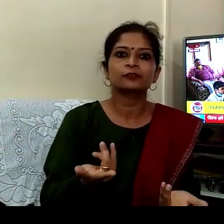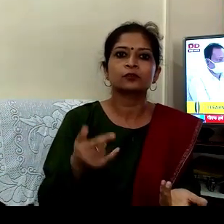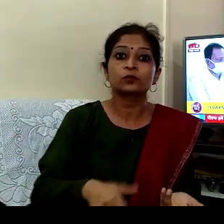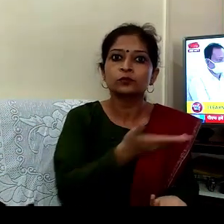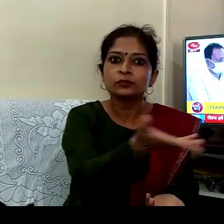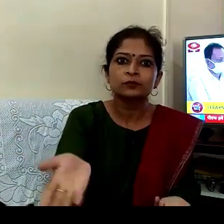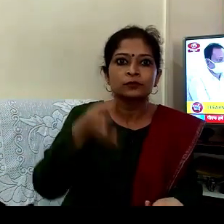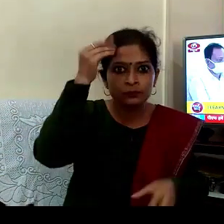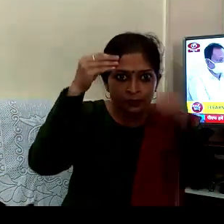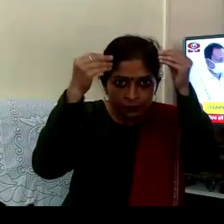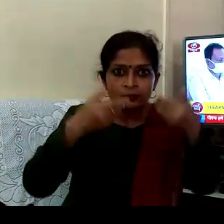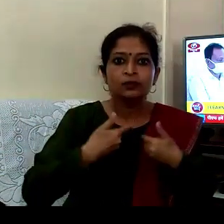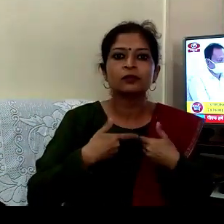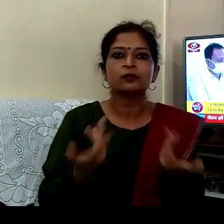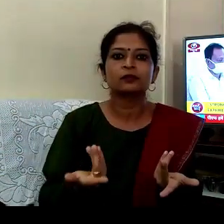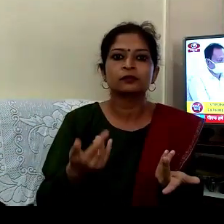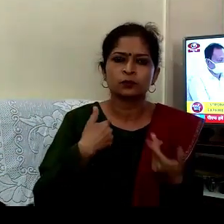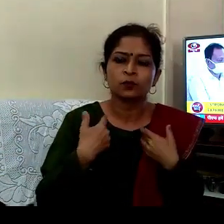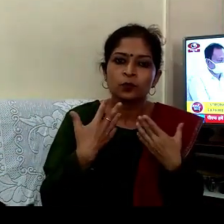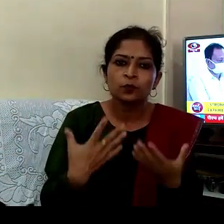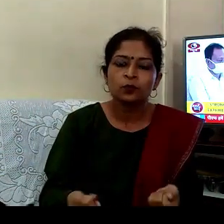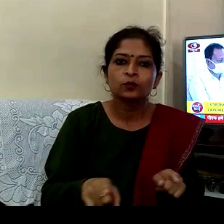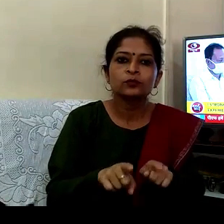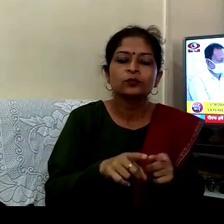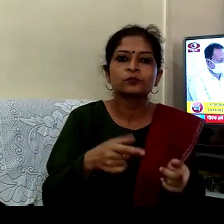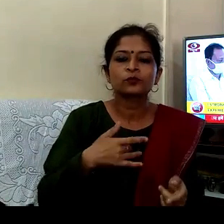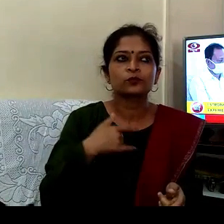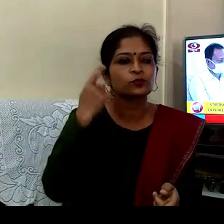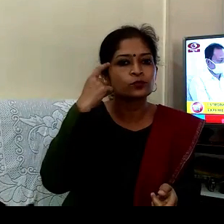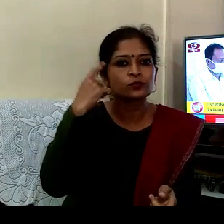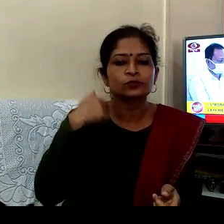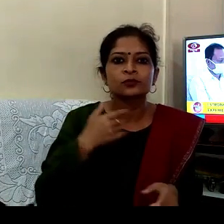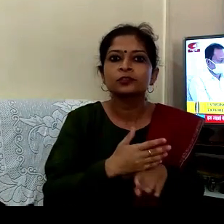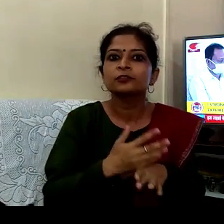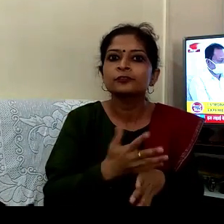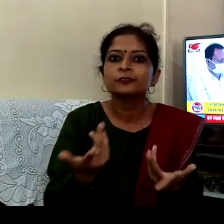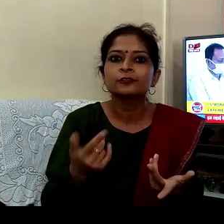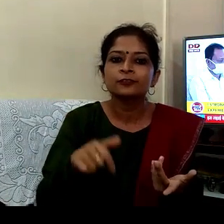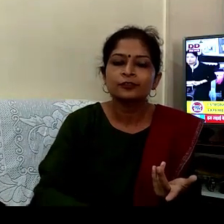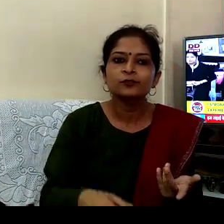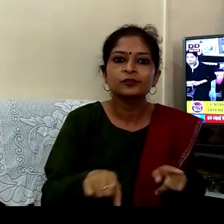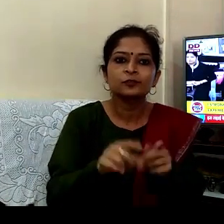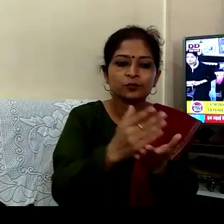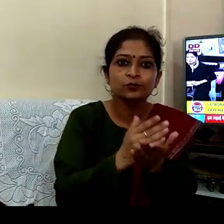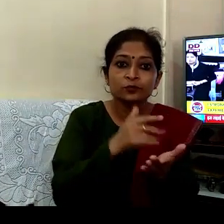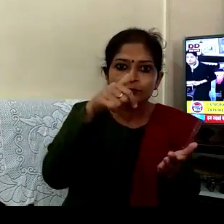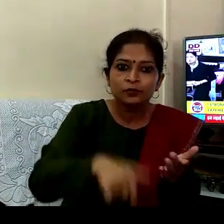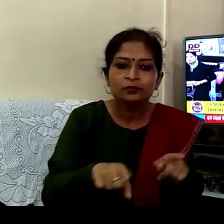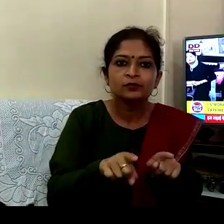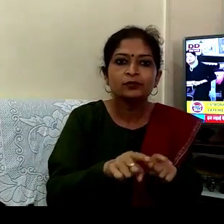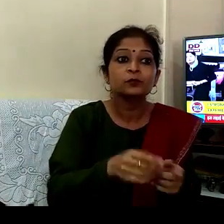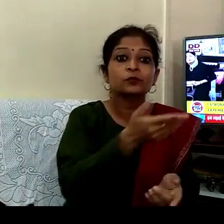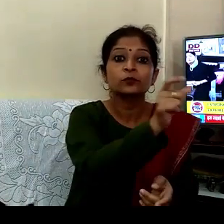بہت کچھ سیکھا ہے میرا بہت من تھا اس لیے اس بار من کی بات میں ایسے ساتھیوں کے